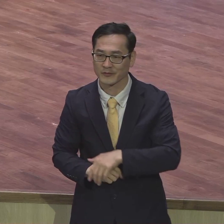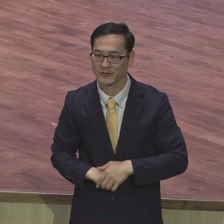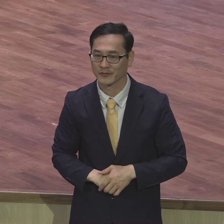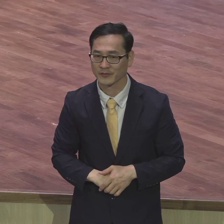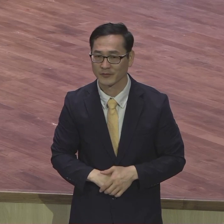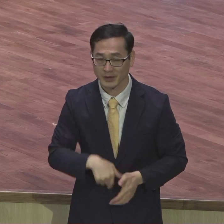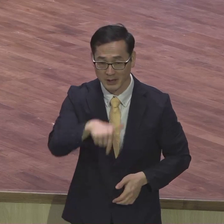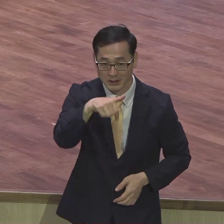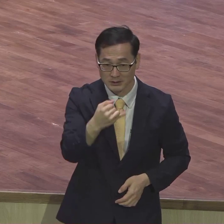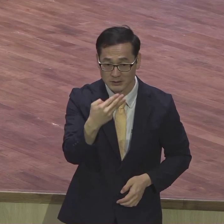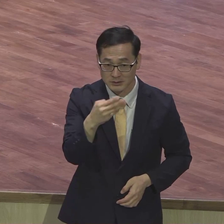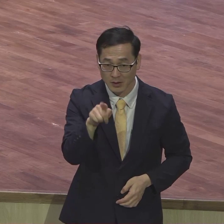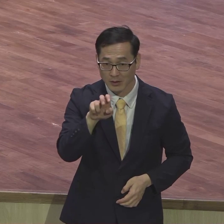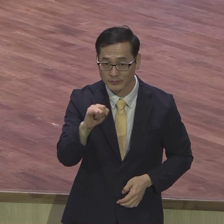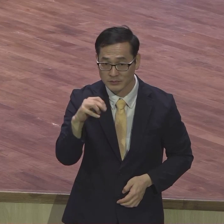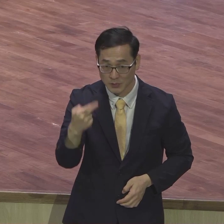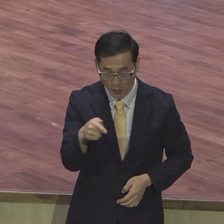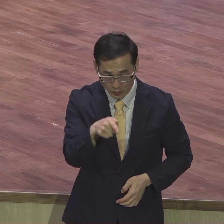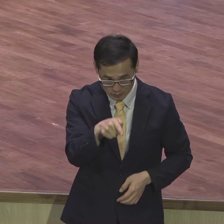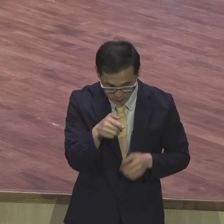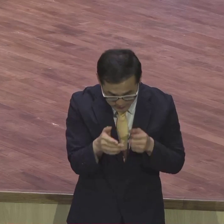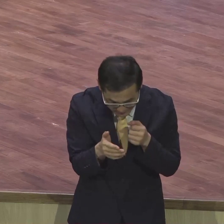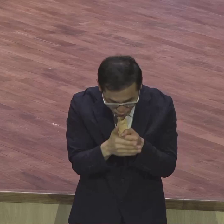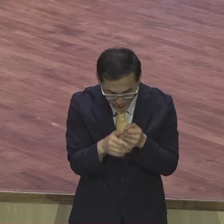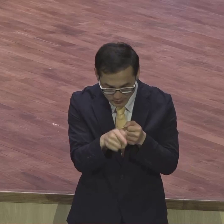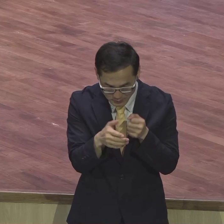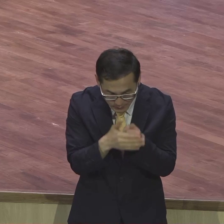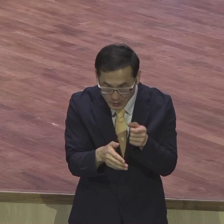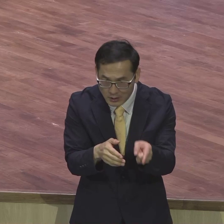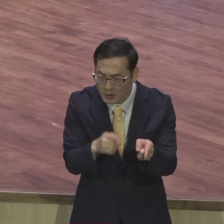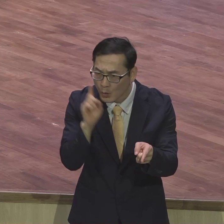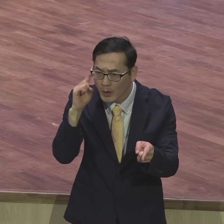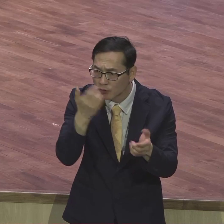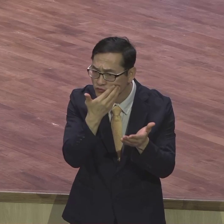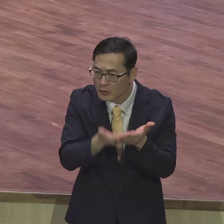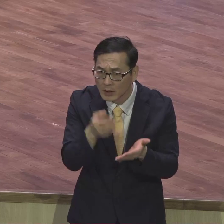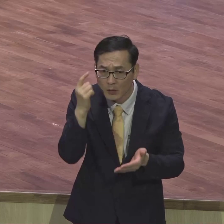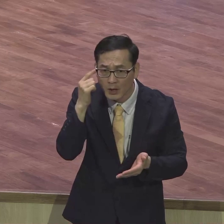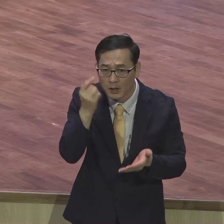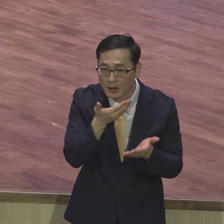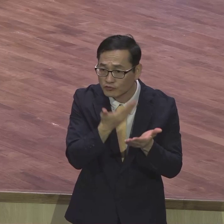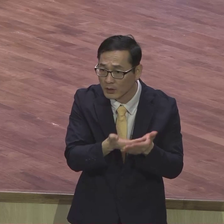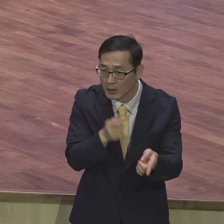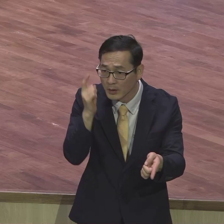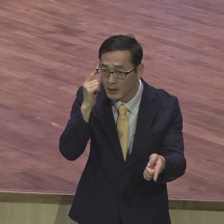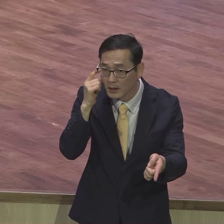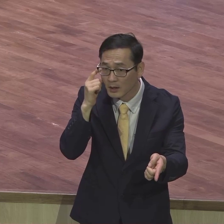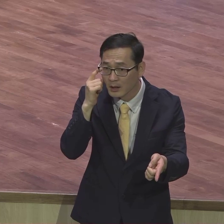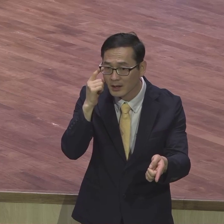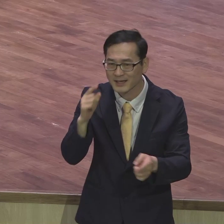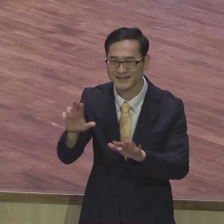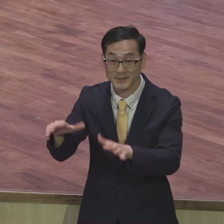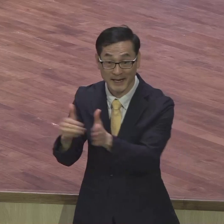그러므로가 중요하느냐 지금까지 사도 바울은 구원의 교리와